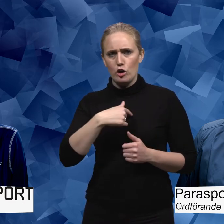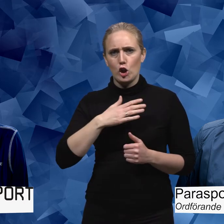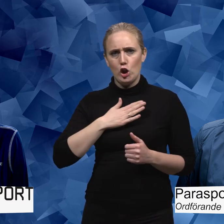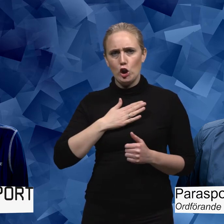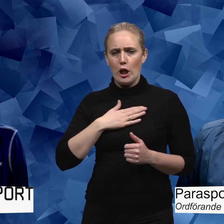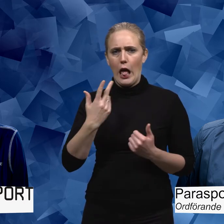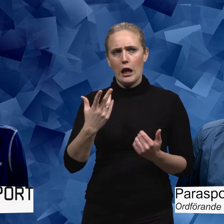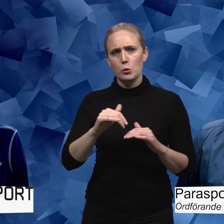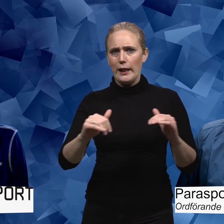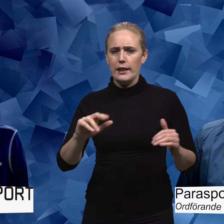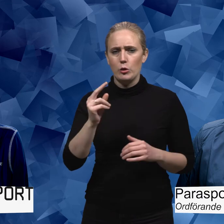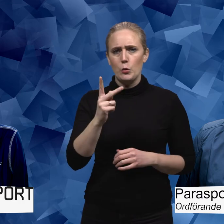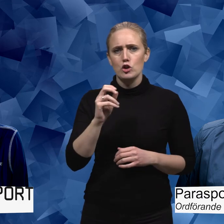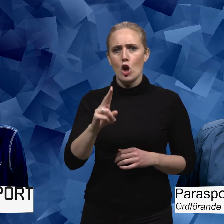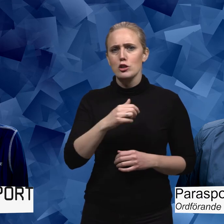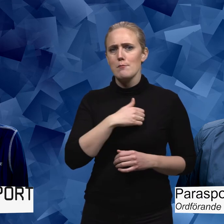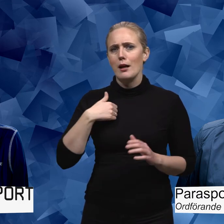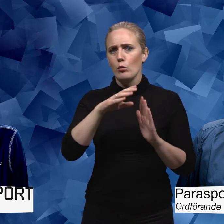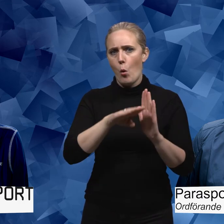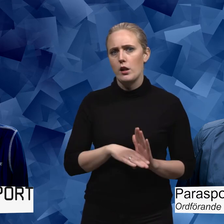tycker jag att jag kan se en skillnad i könsmaktsordningen.